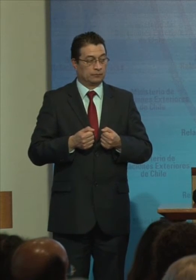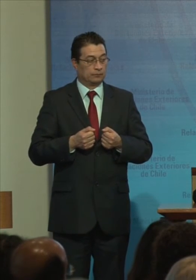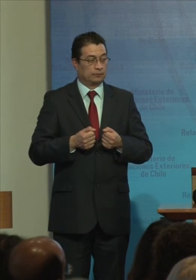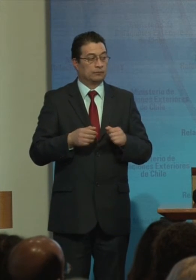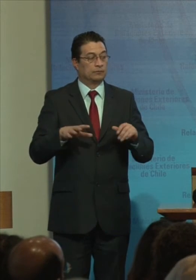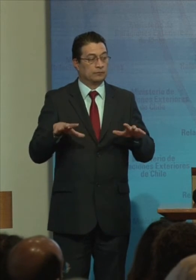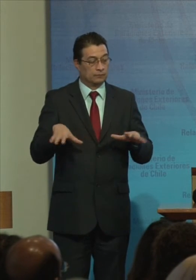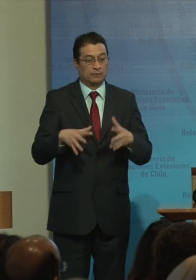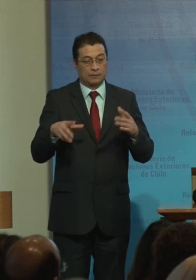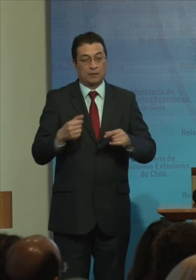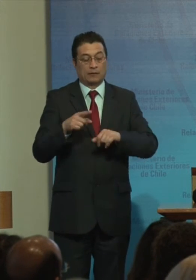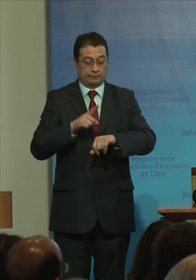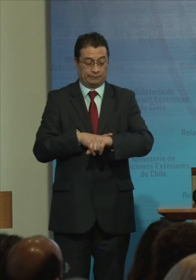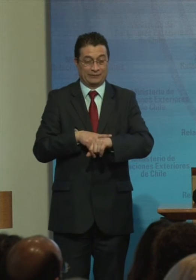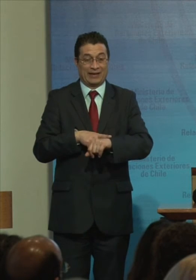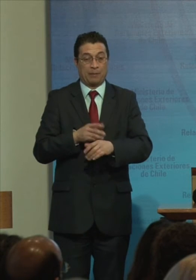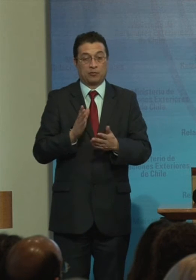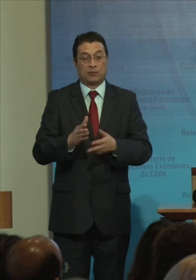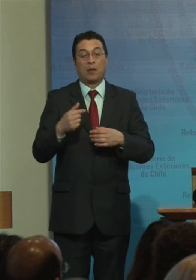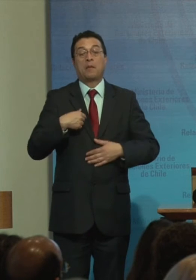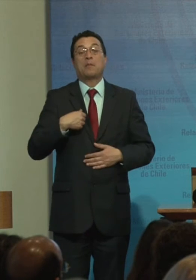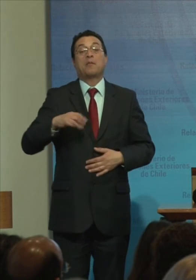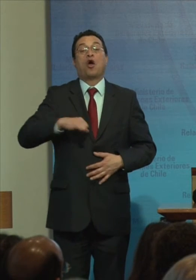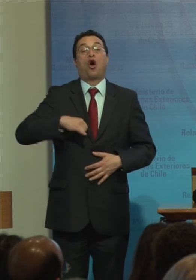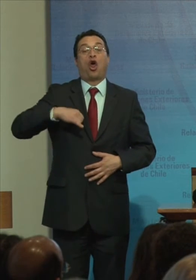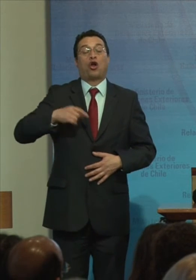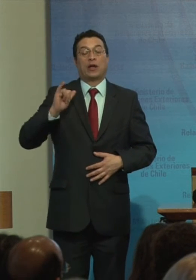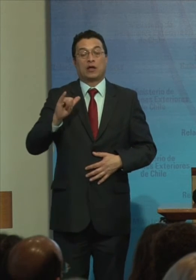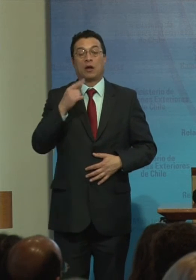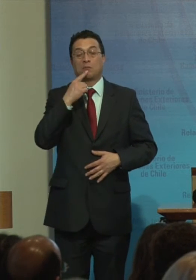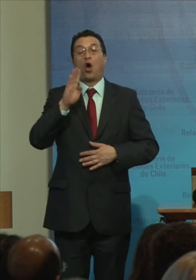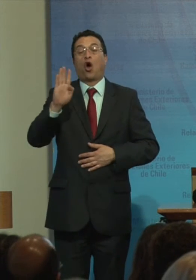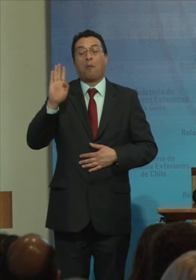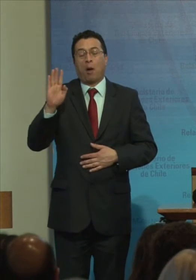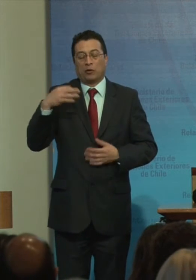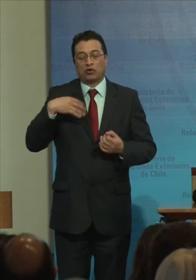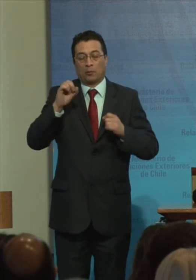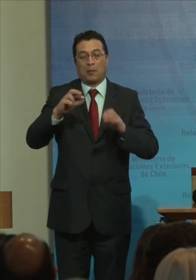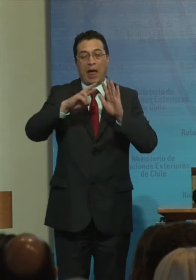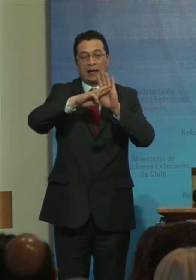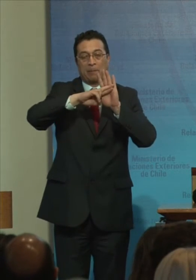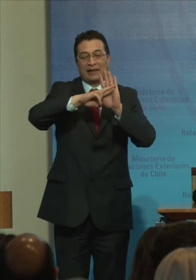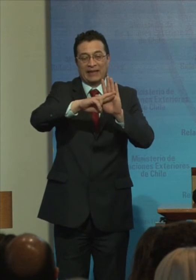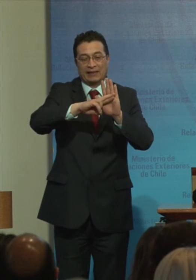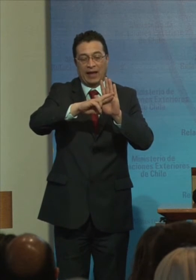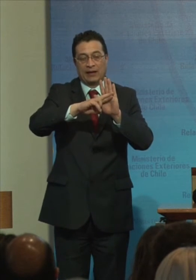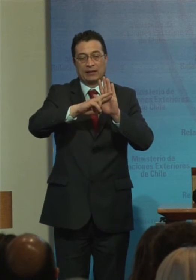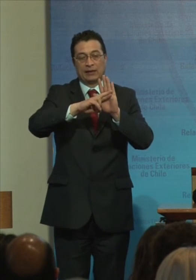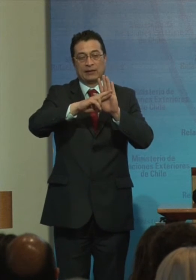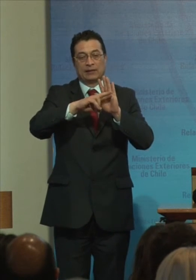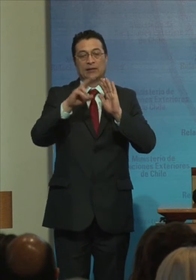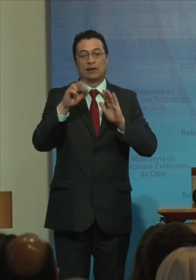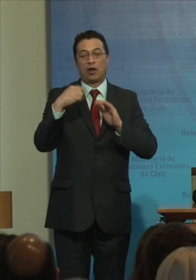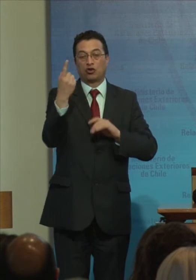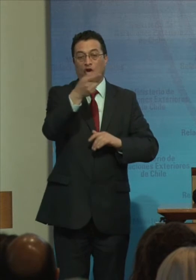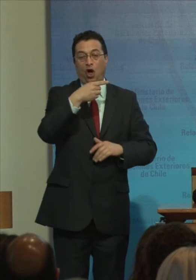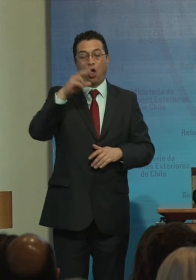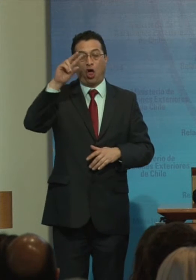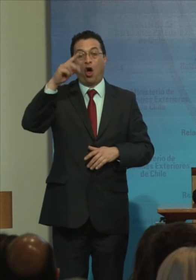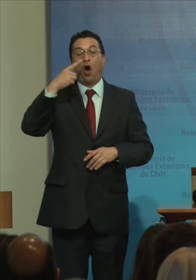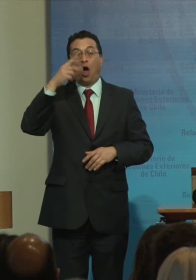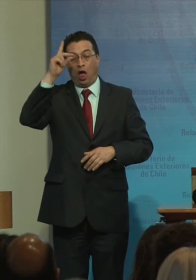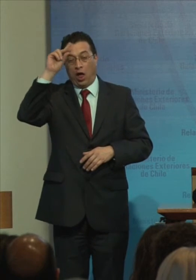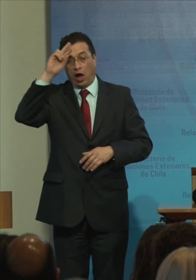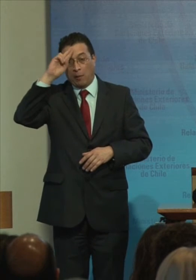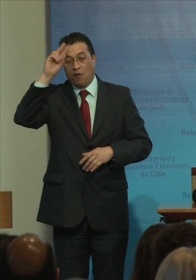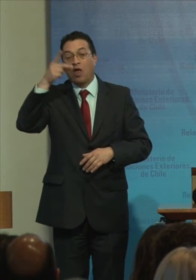De seguirme Al tiempo Es para mi un honor Y un compromiso Representar A las Dominicanas Y a los